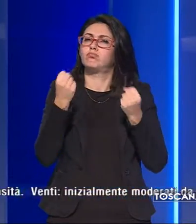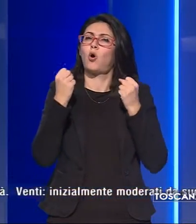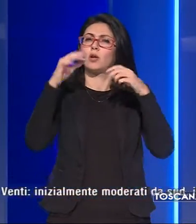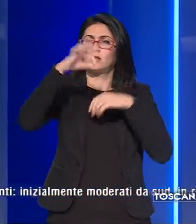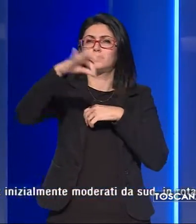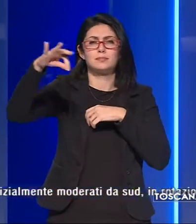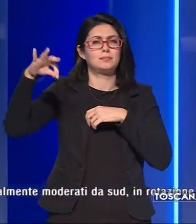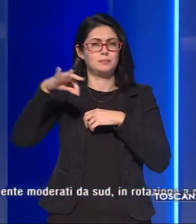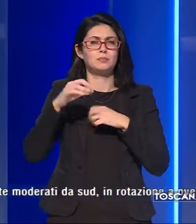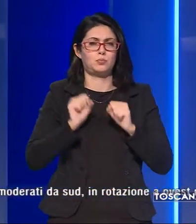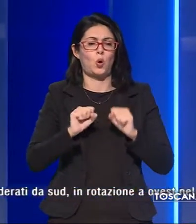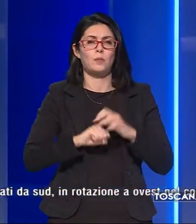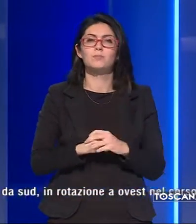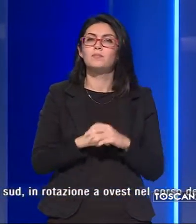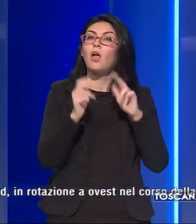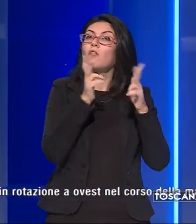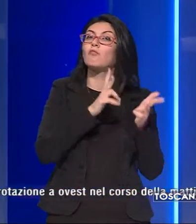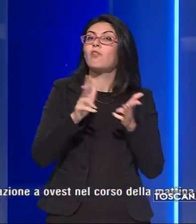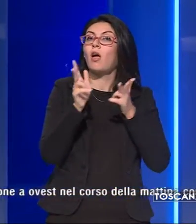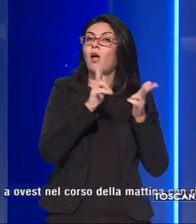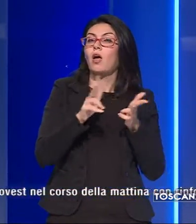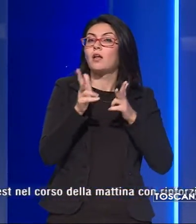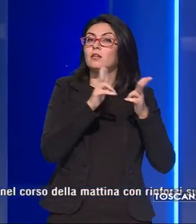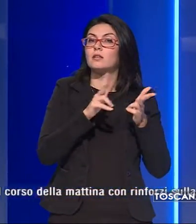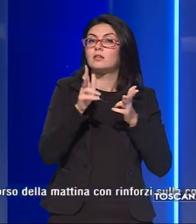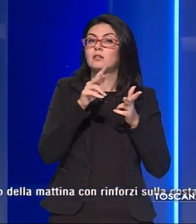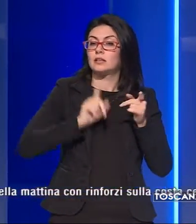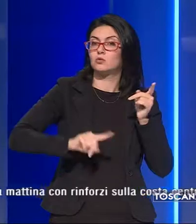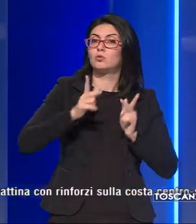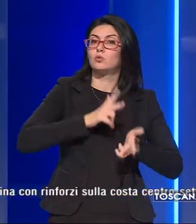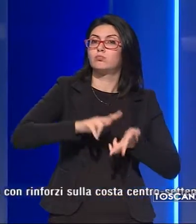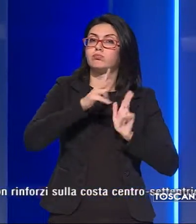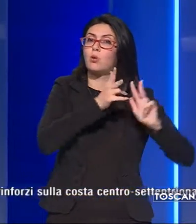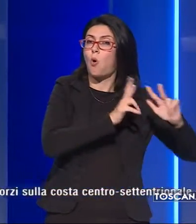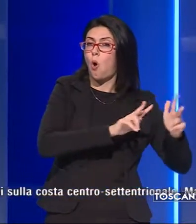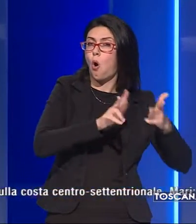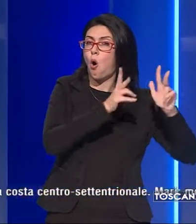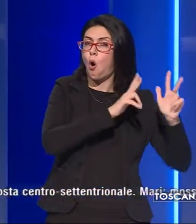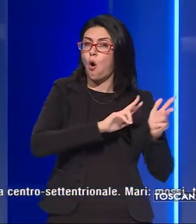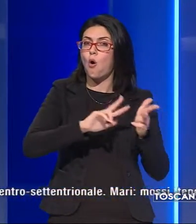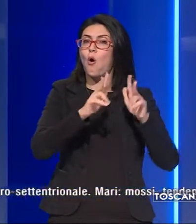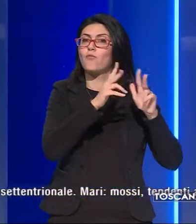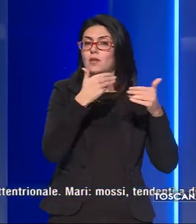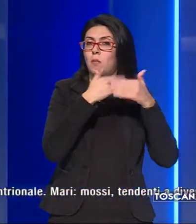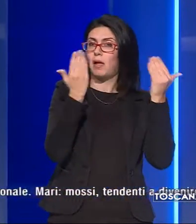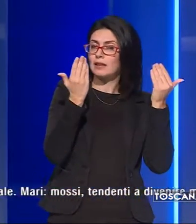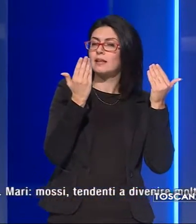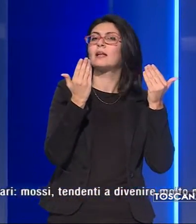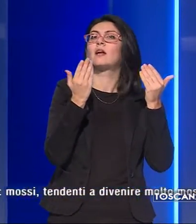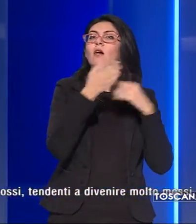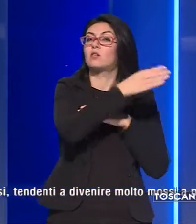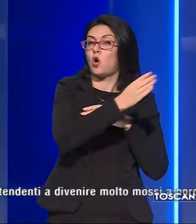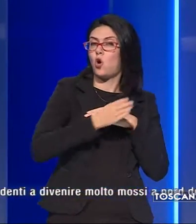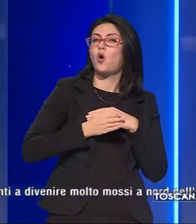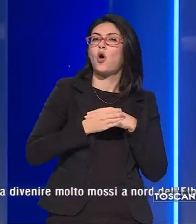intensità. Venti inizialmente moderati da sud in rotazione a ovest nel corso della mattinata con rinforzi